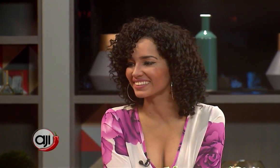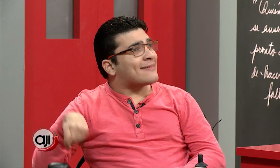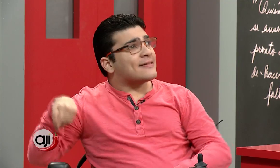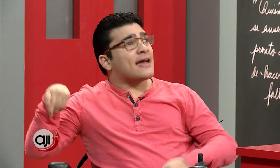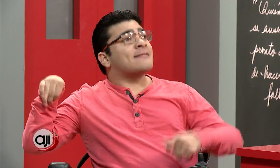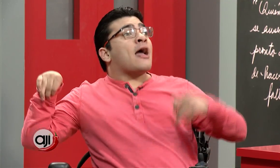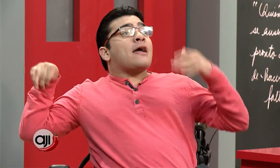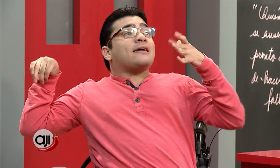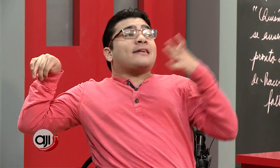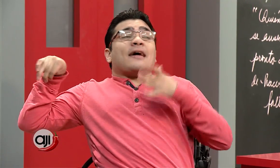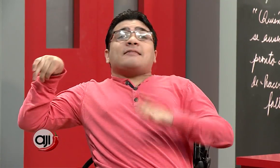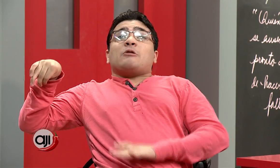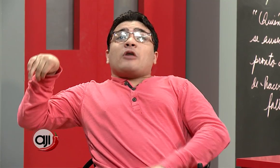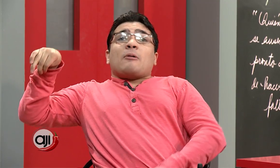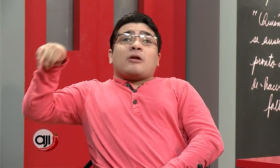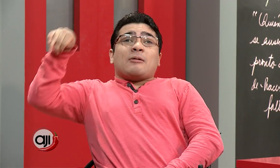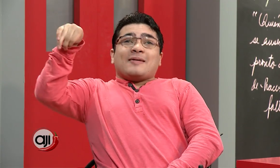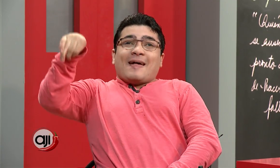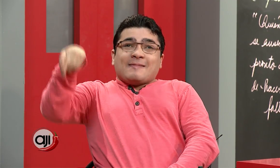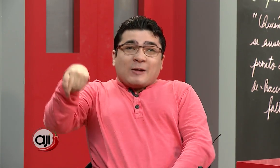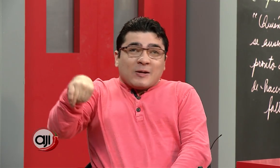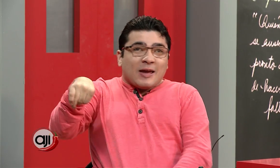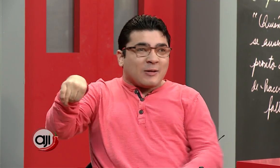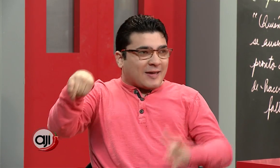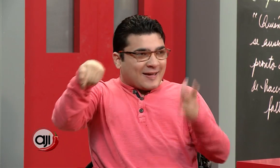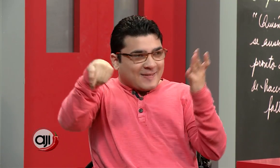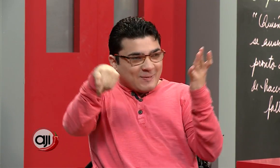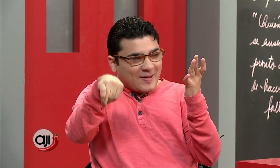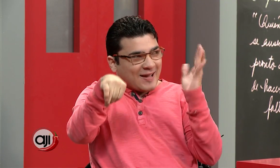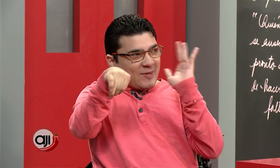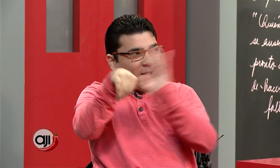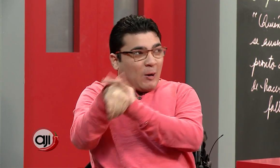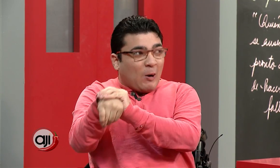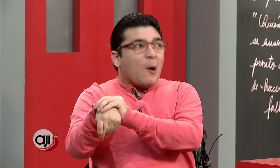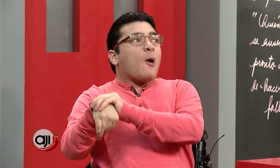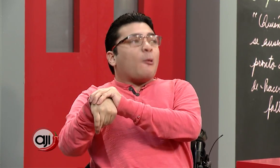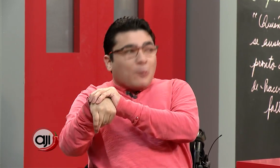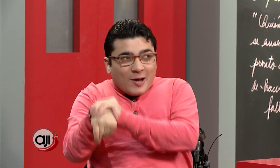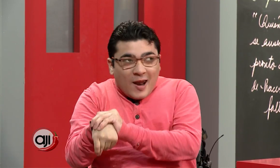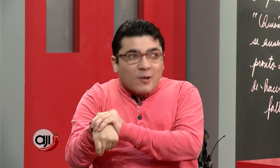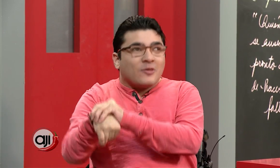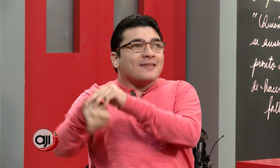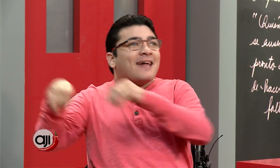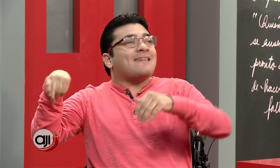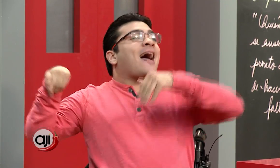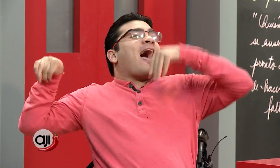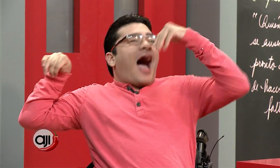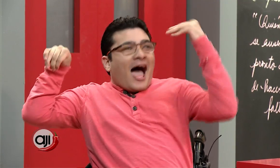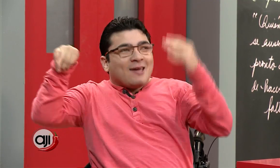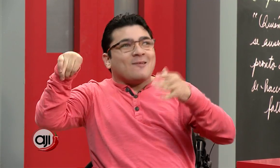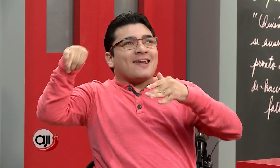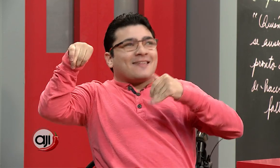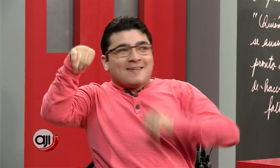Así es. Y gracias a ustedes por la invitación, que yo sé que siempre que traigo buenas noticias, aquí me reciben